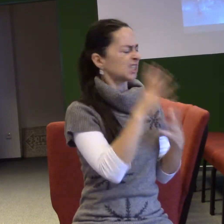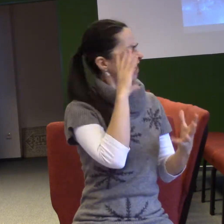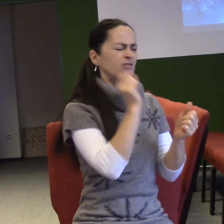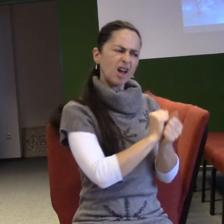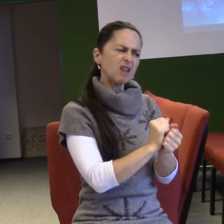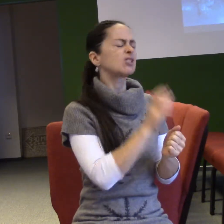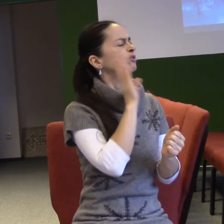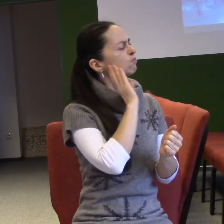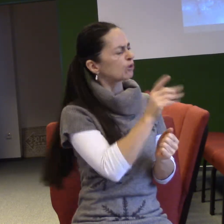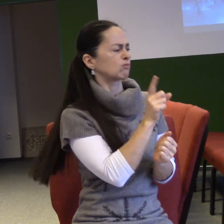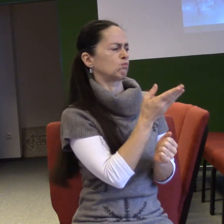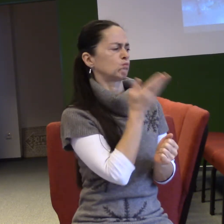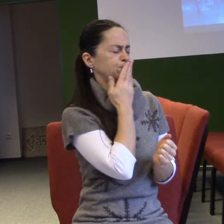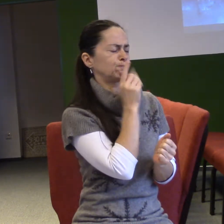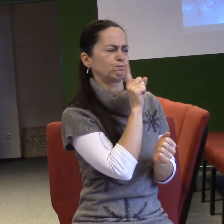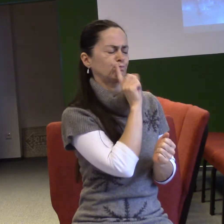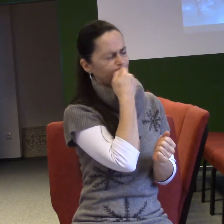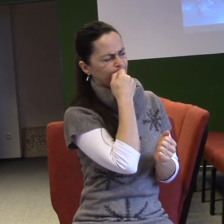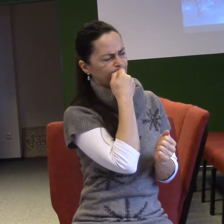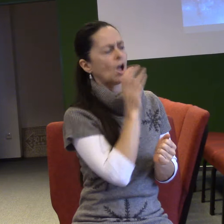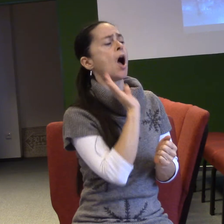Vše, co jsem ti řekl, se v boží čas opravdu stane.